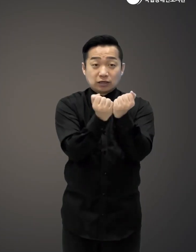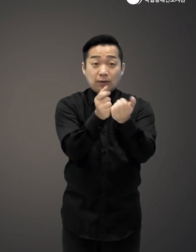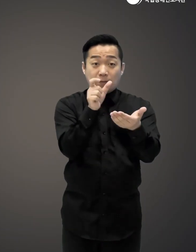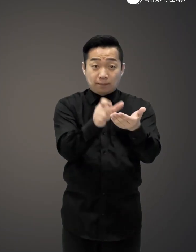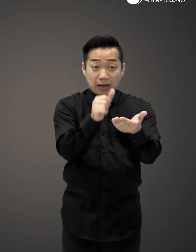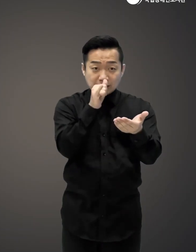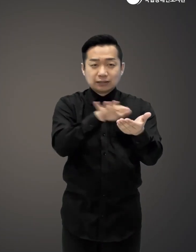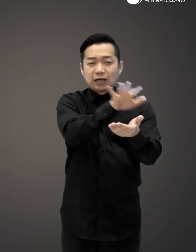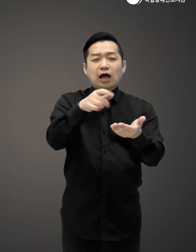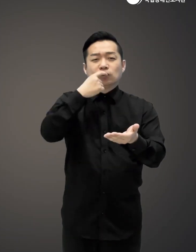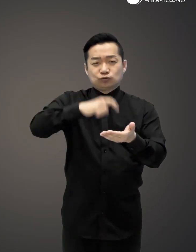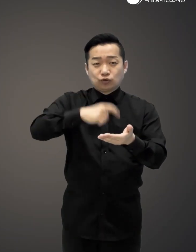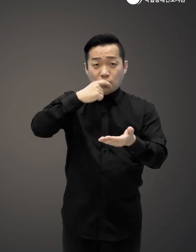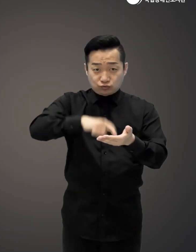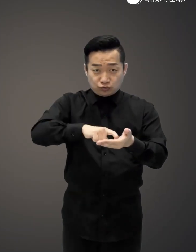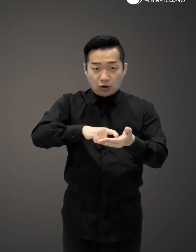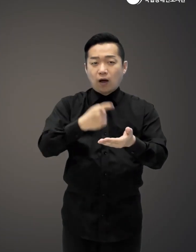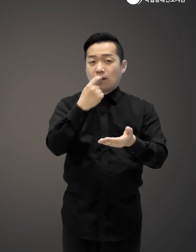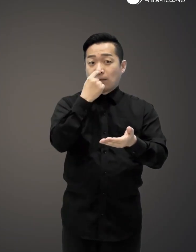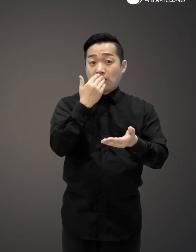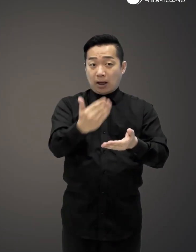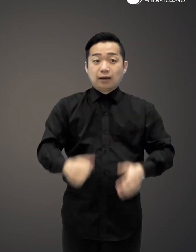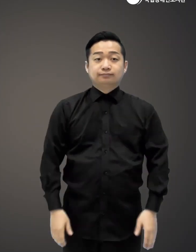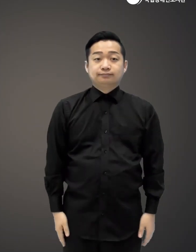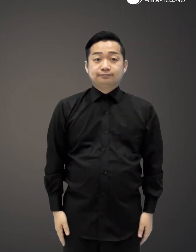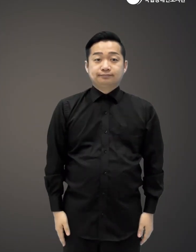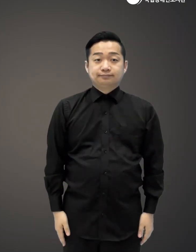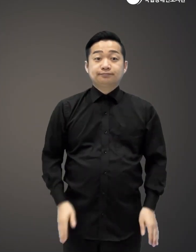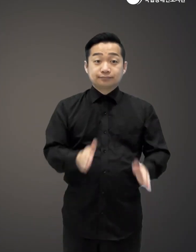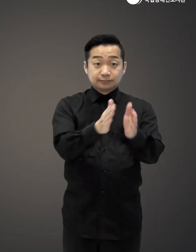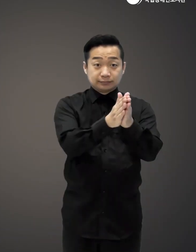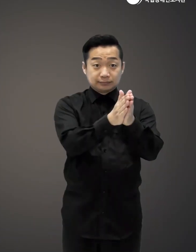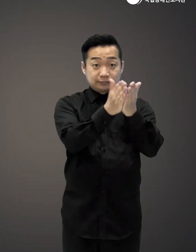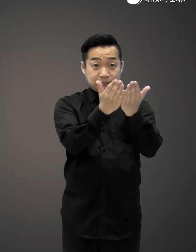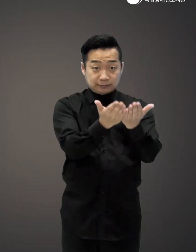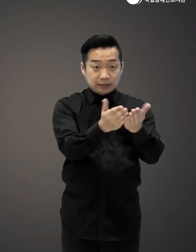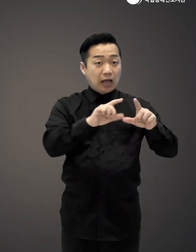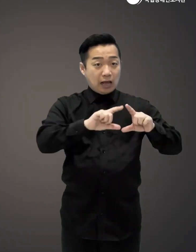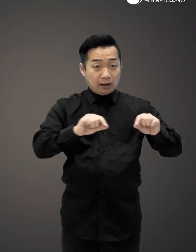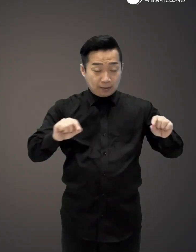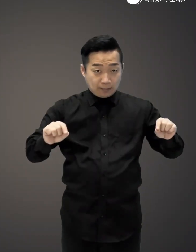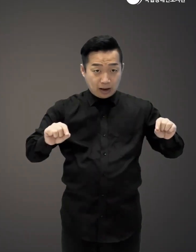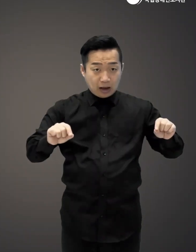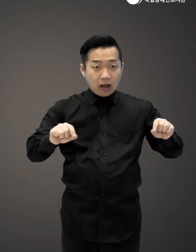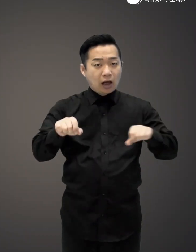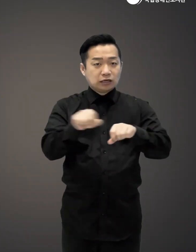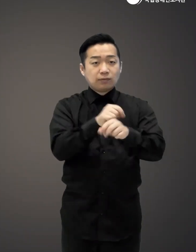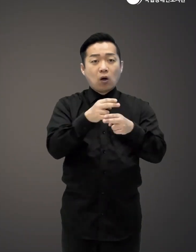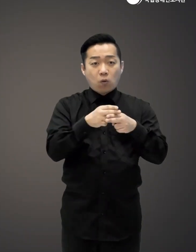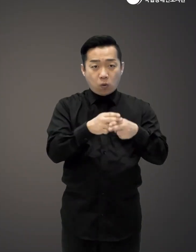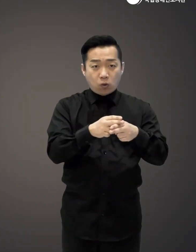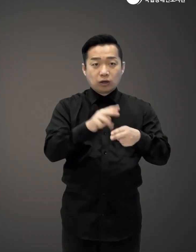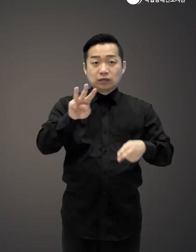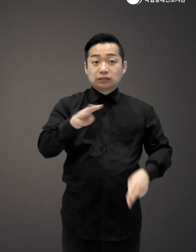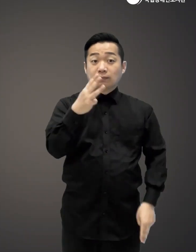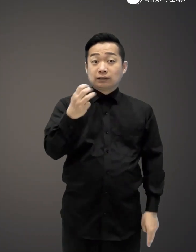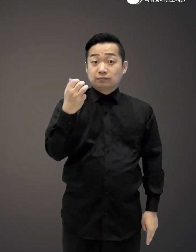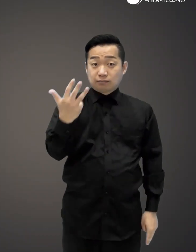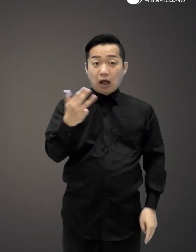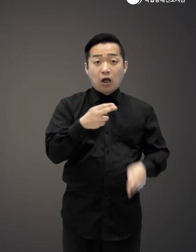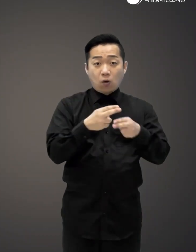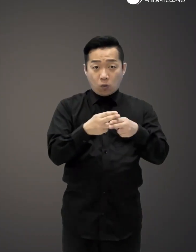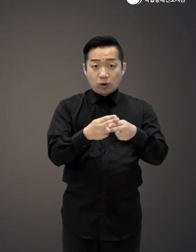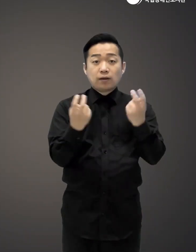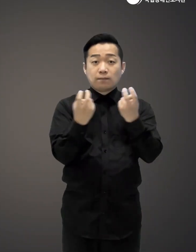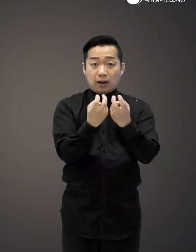설명되어 있어 누구나 쉽게 따라할 수 있습니다 책을 펼치자 반찬과 별식까지 무려 338가지에